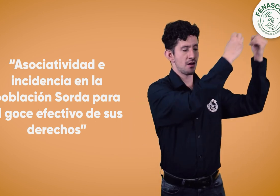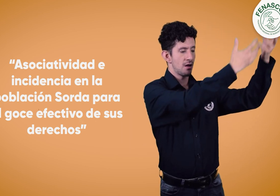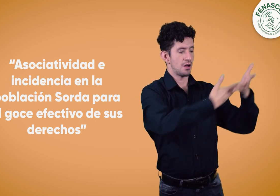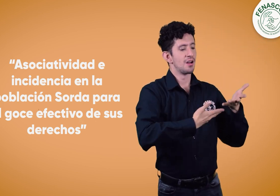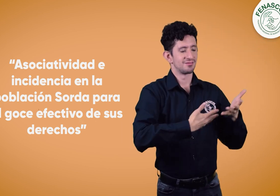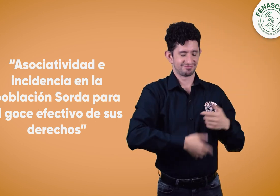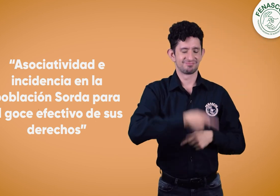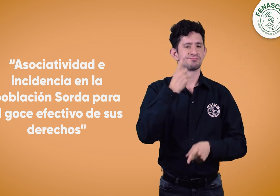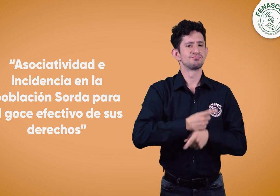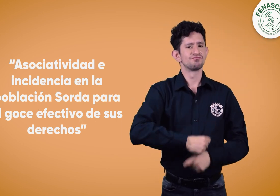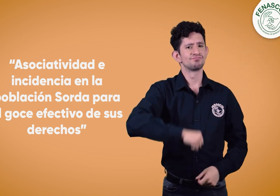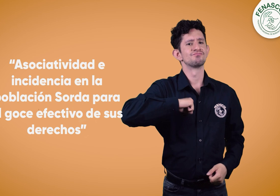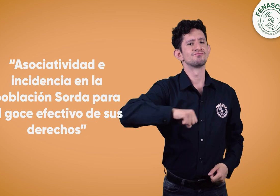efectivo de los derechos.